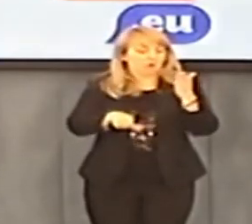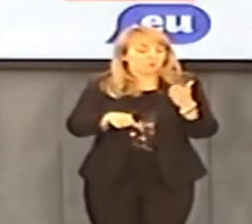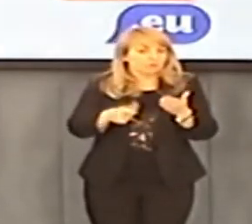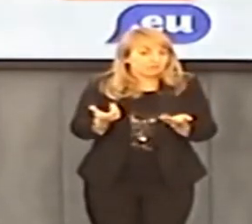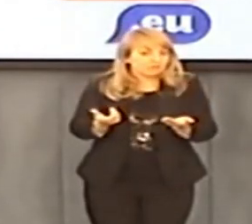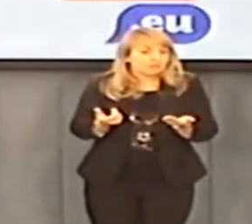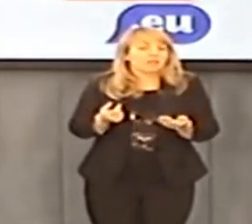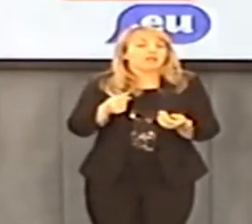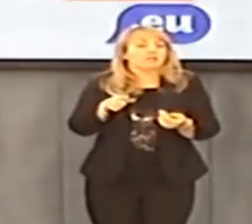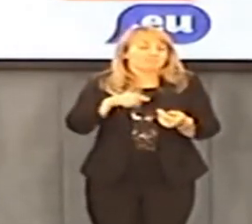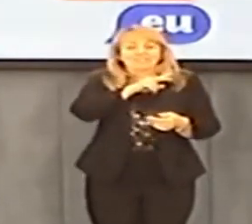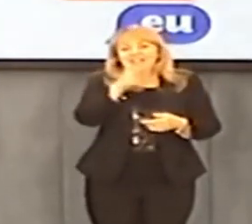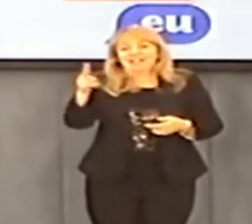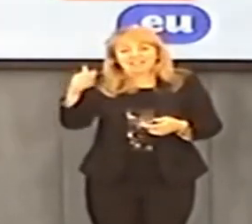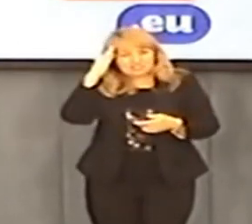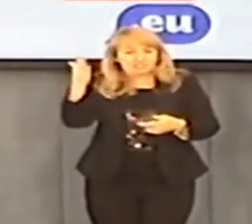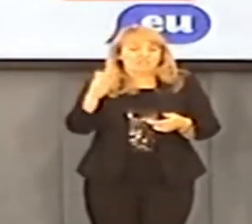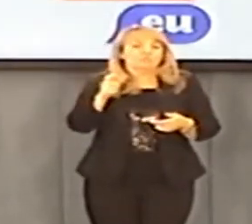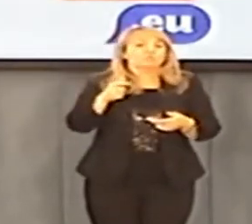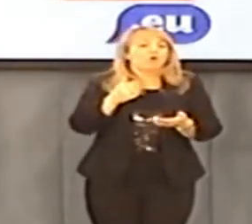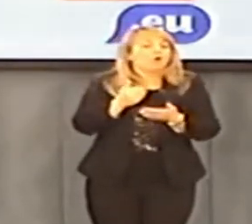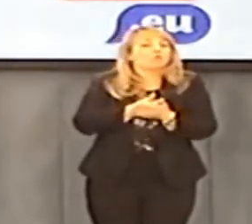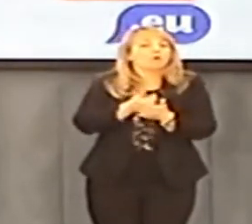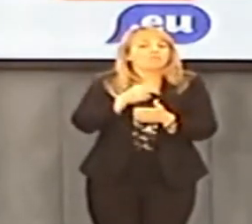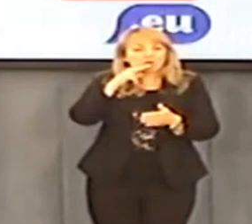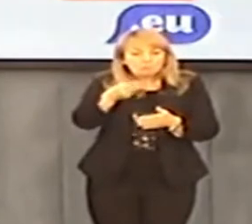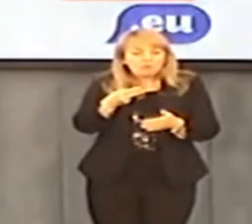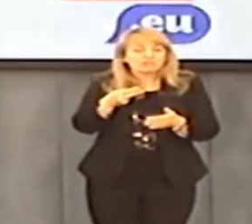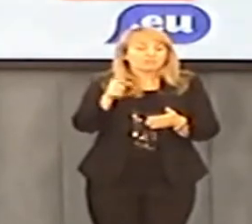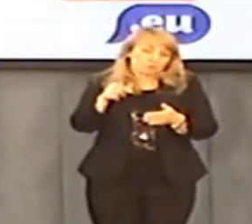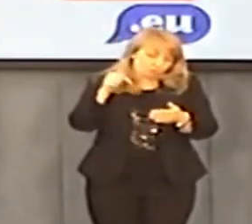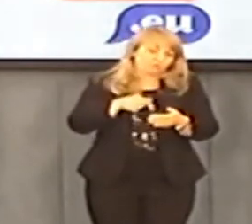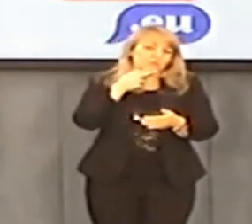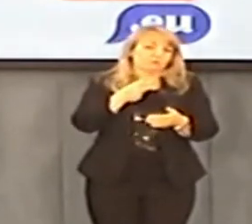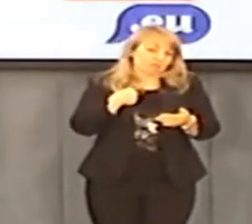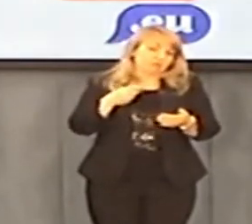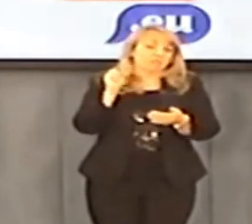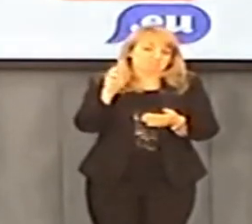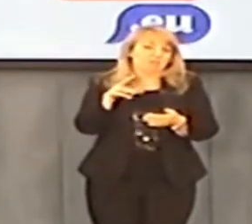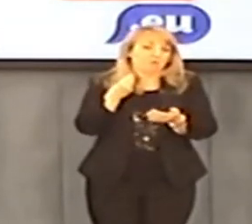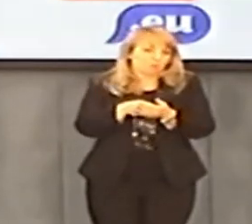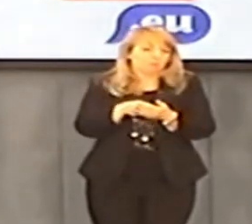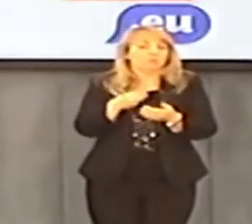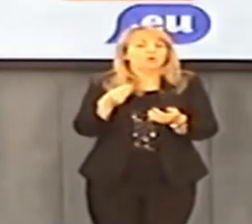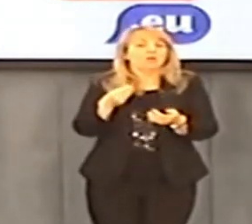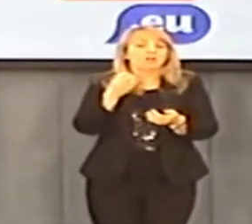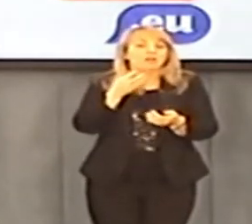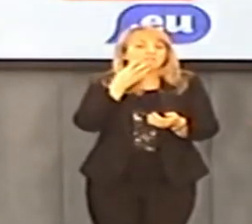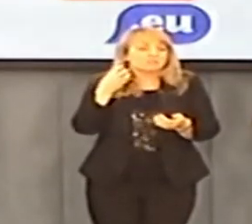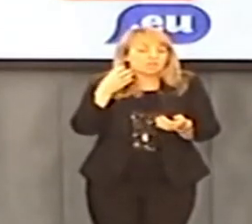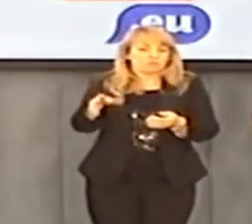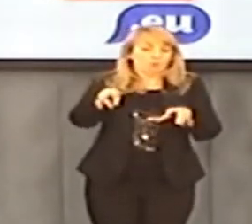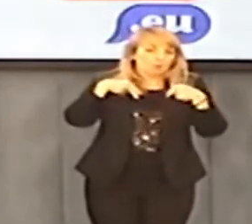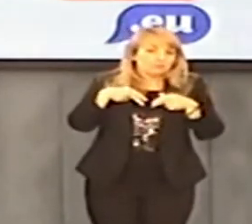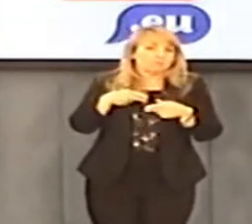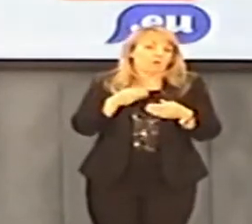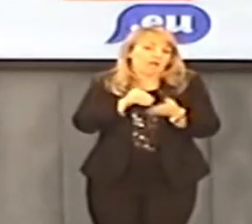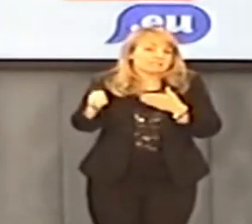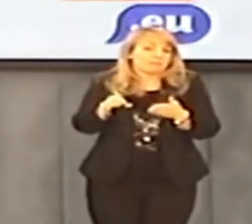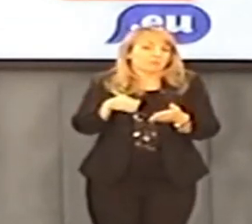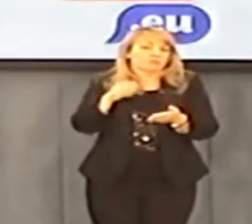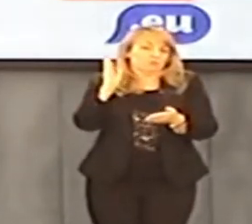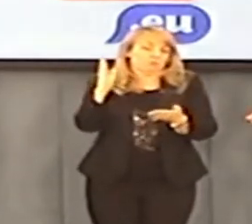na ręku sześć dni przed tym, jak ma dowód zakupu. No oczywiście, wie Pan, każde dziecko wie, co Nowak zezna w tej sprawie, jak już będzie musiał